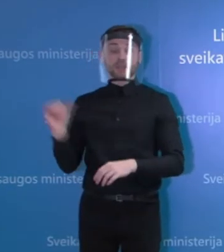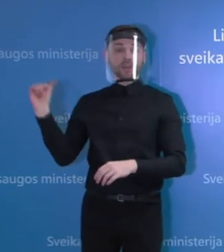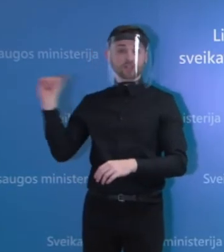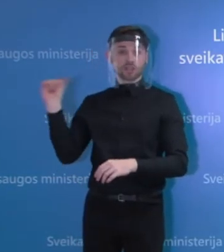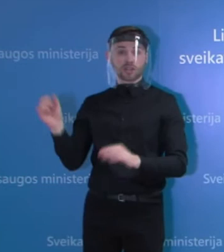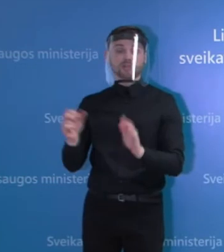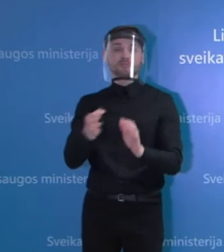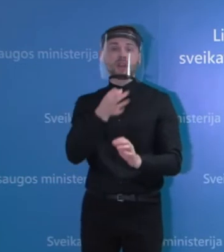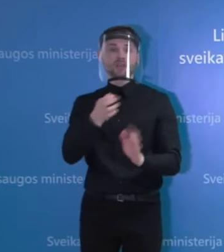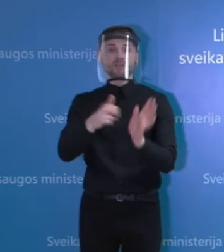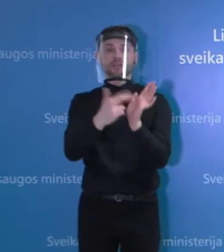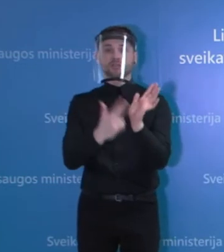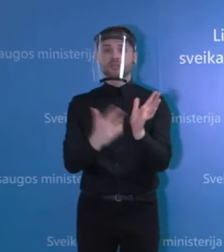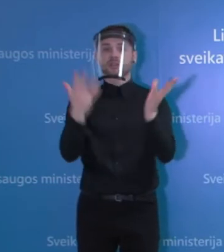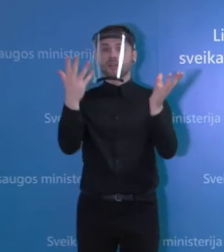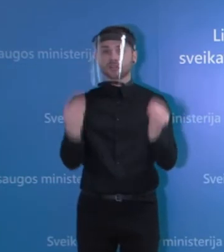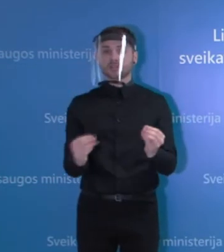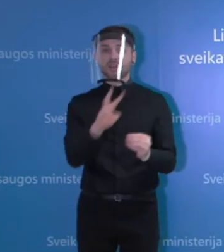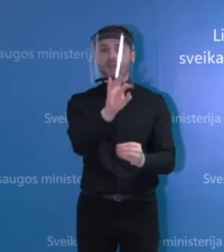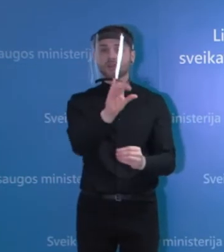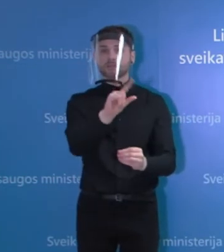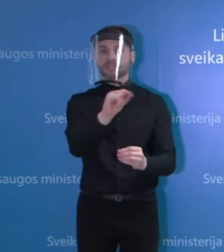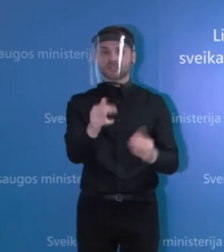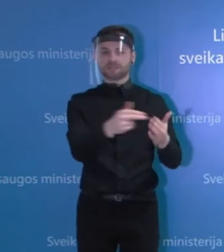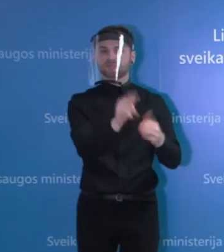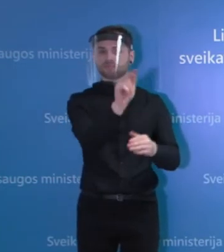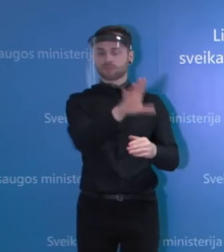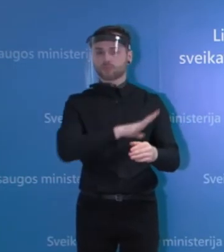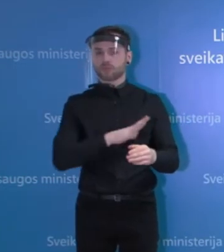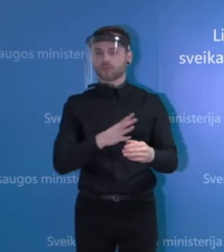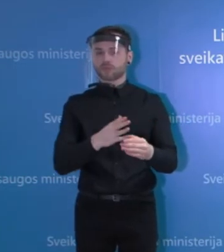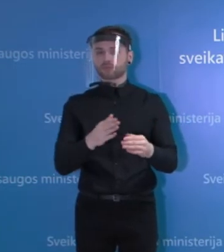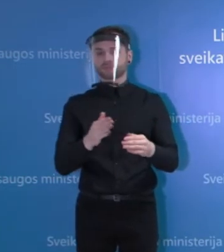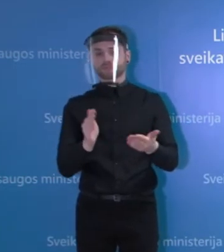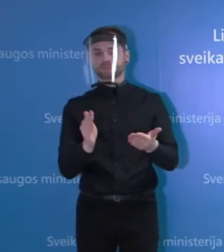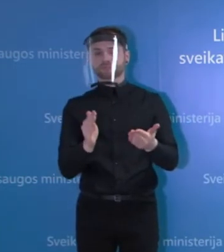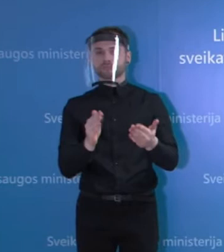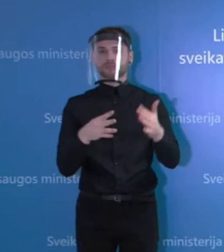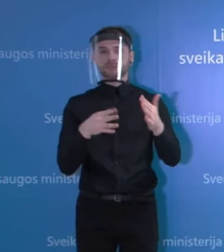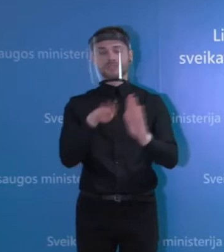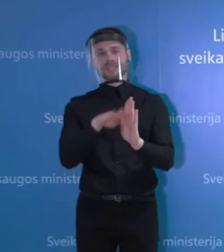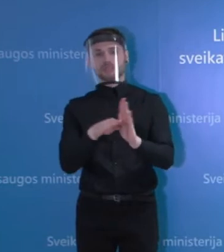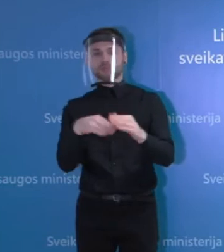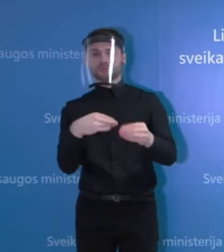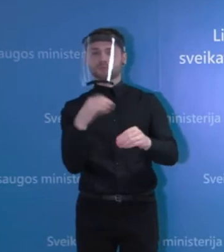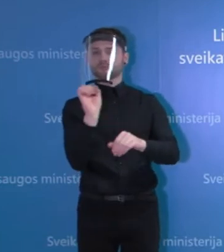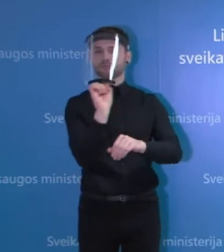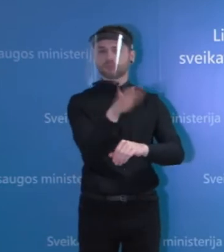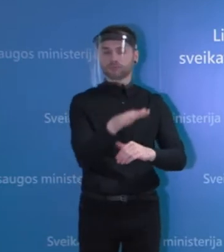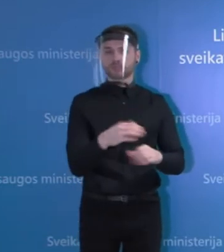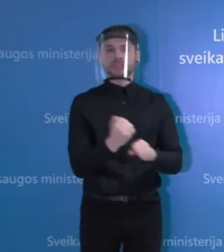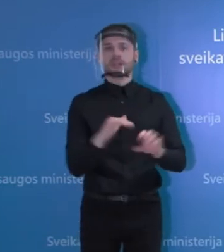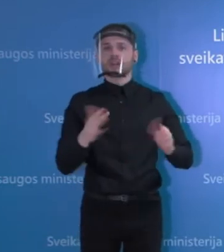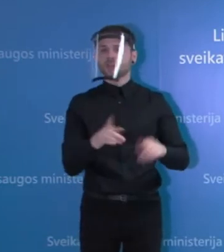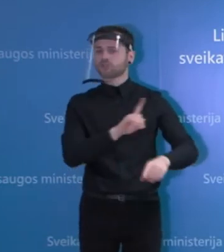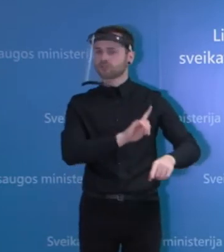valandžio 18 dieną vospisui buvo pateikti pirmieji nurodymai epidemiologų, tai yra izoliuoti,